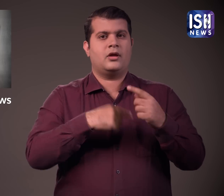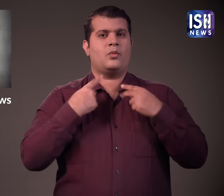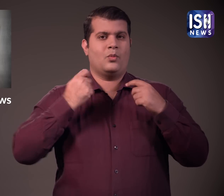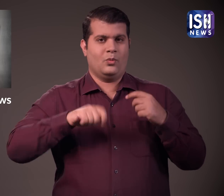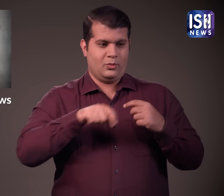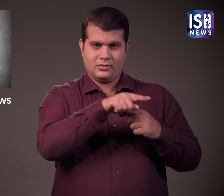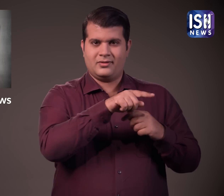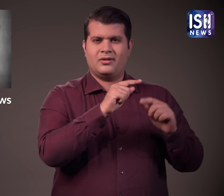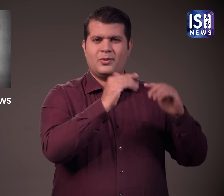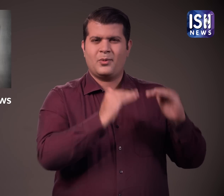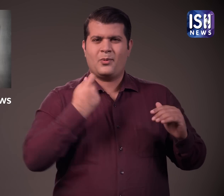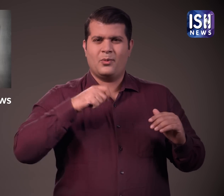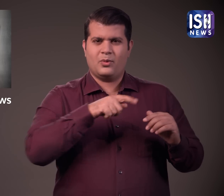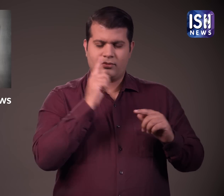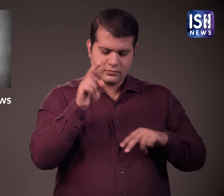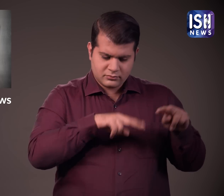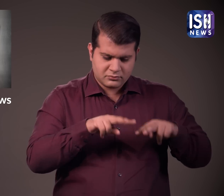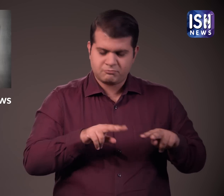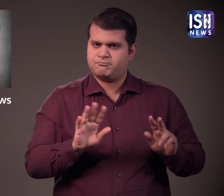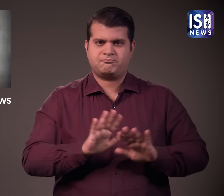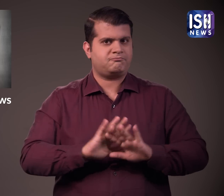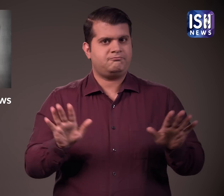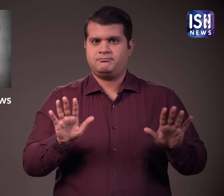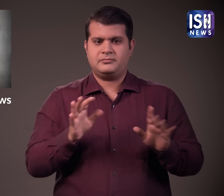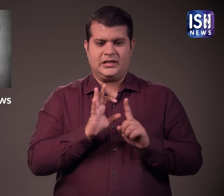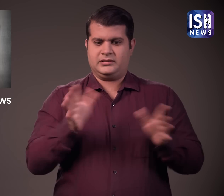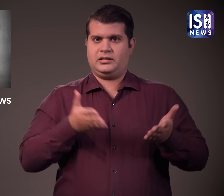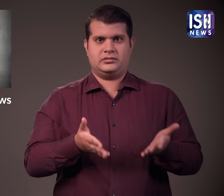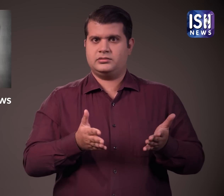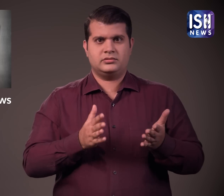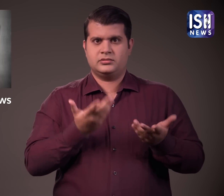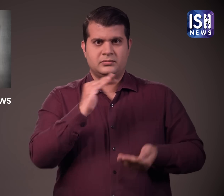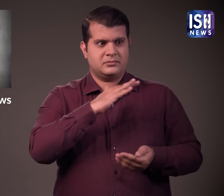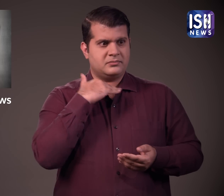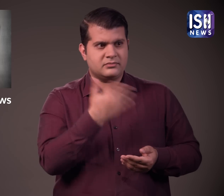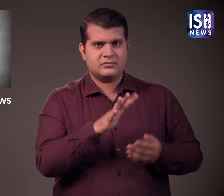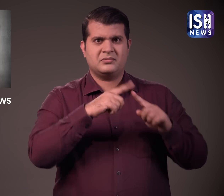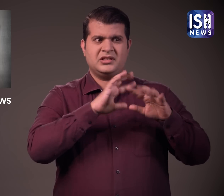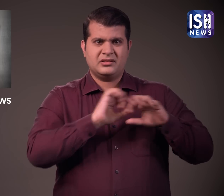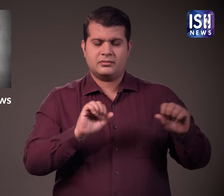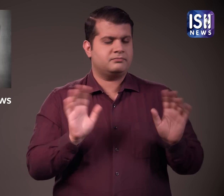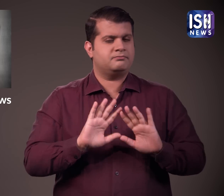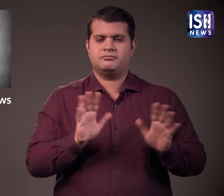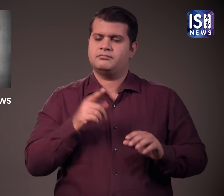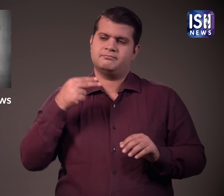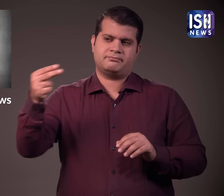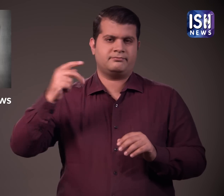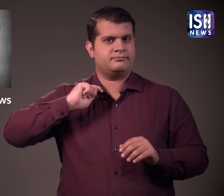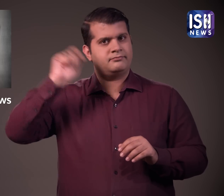निचली अदलत ने एक छोटी सी बच्ची से बलादकार करने और उसे पत्थर मार मार कर मार डालने की जुर्म में मौत की सजा सुनाई